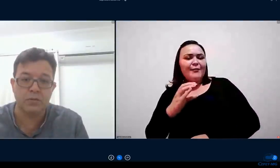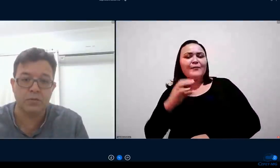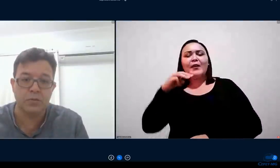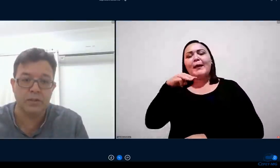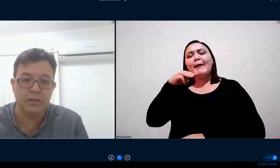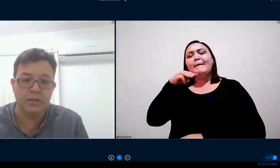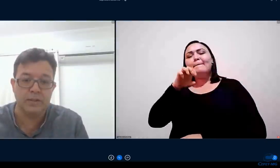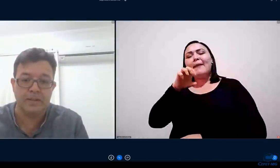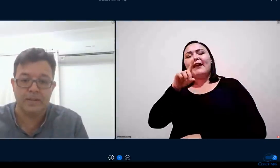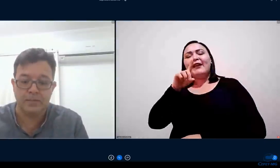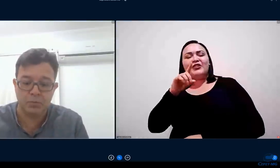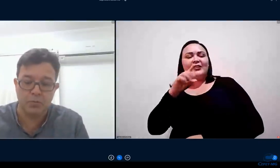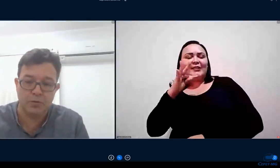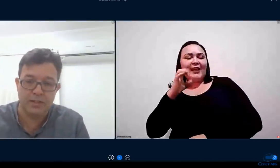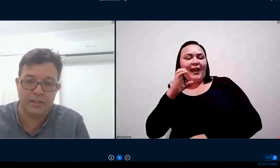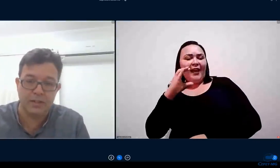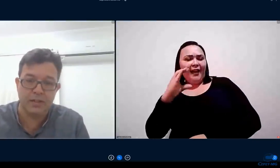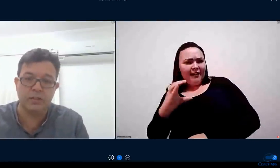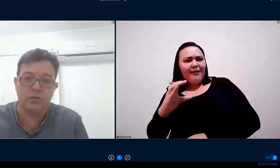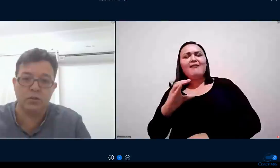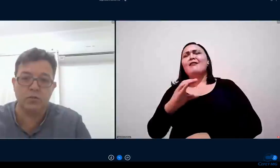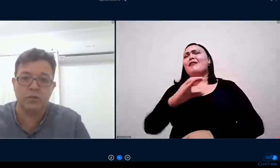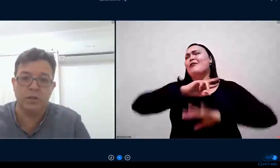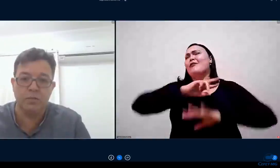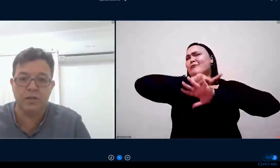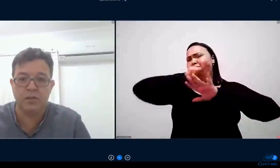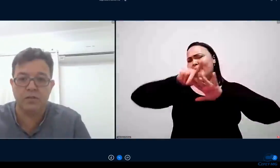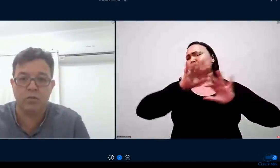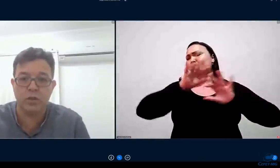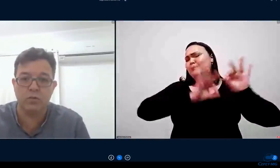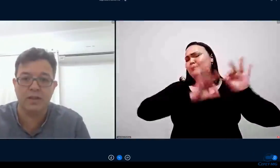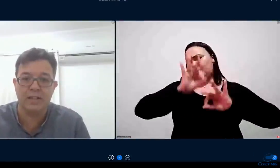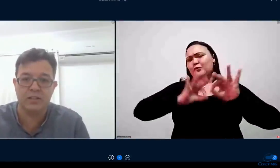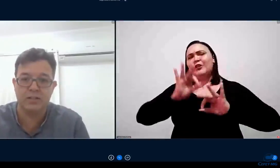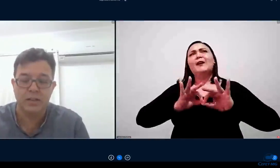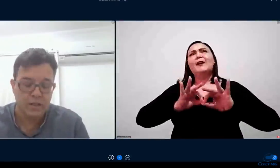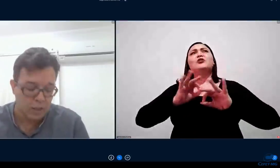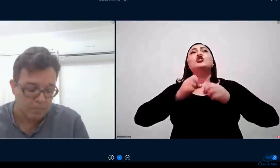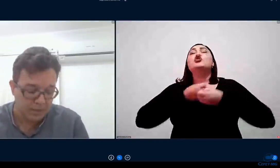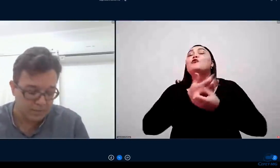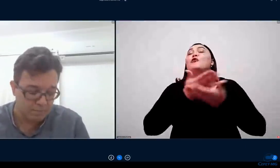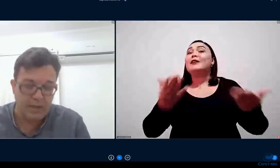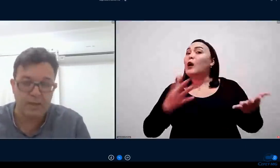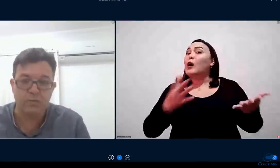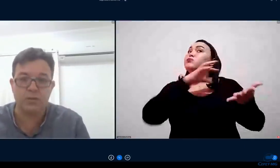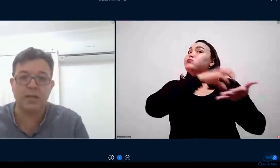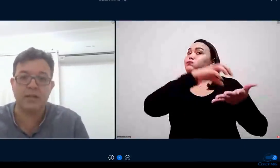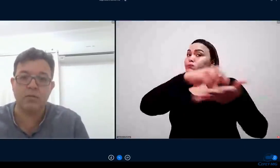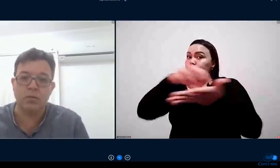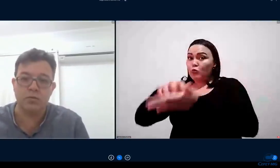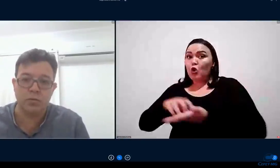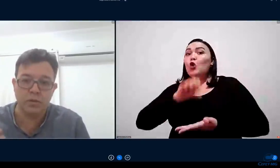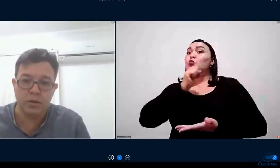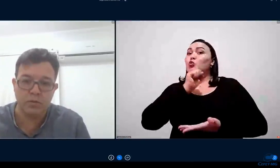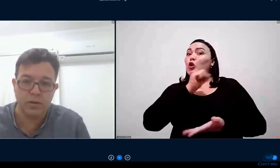quatro anos foi tivemos uma oferta grande todos os campi nossas oito unidades participaram então cada um construiu a sua